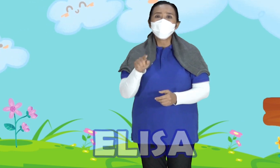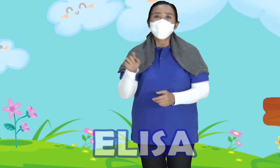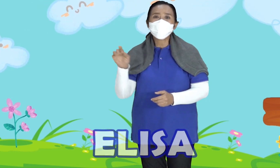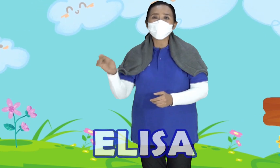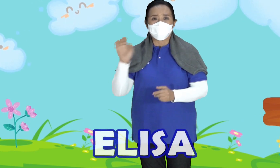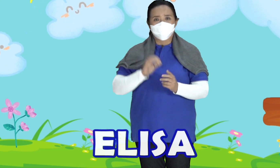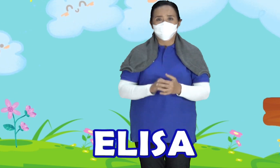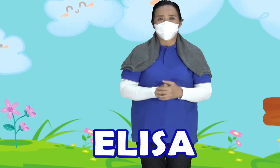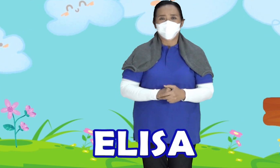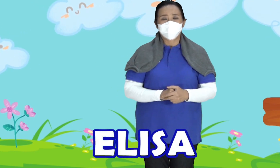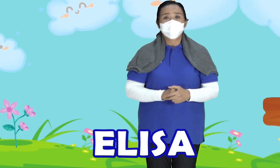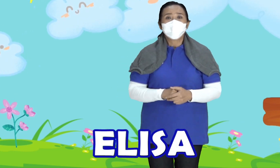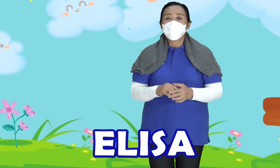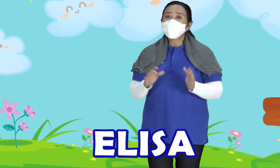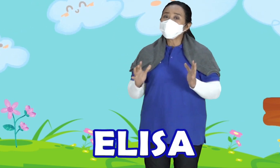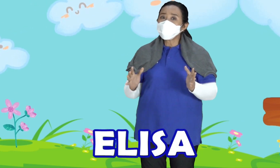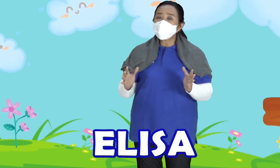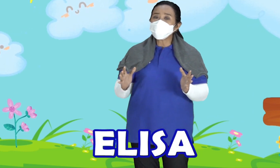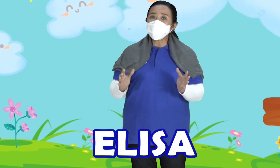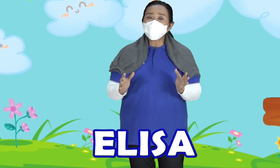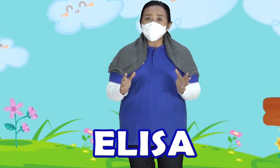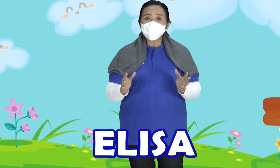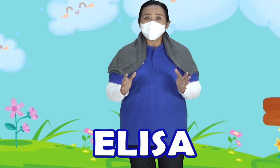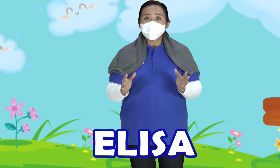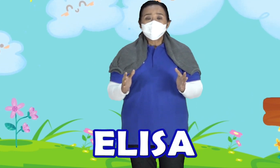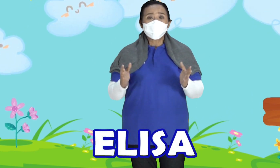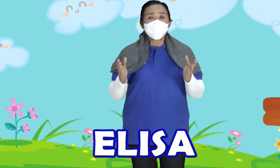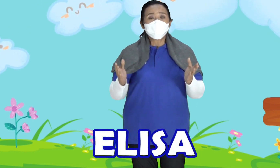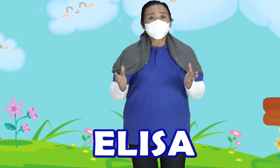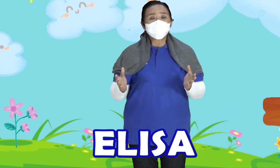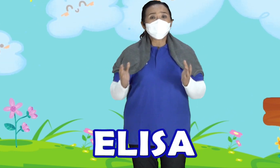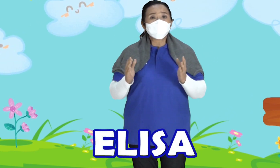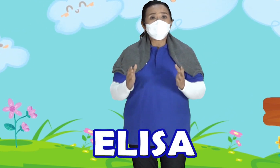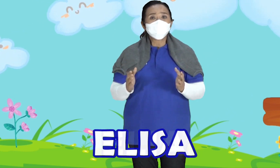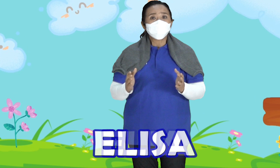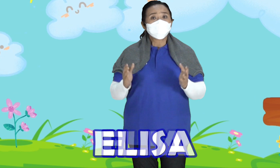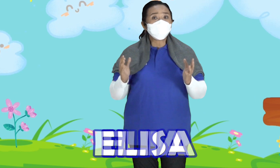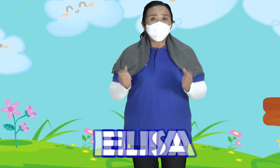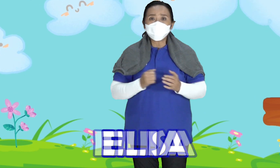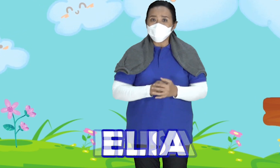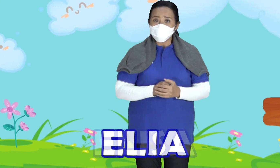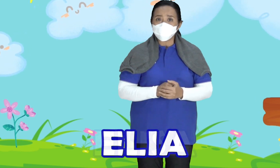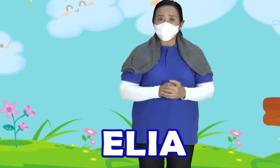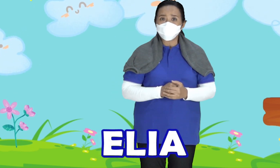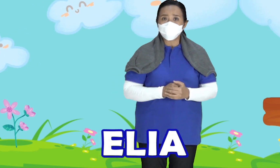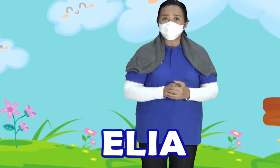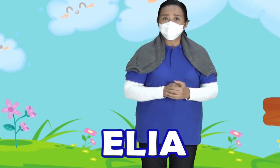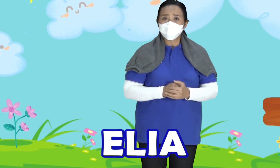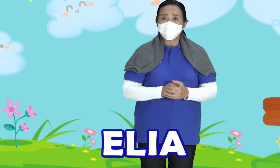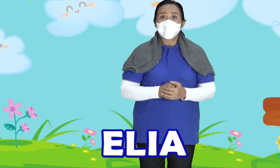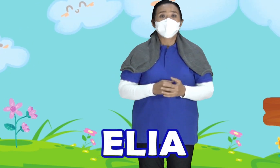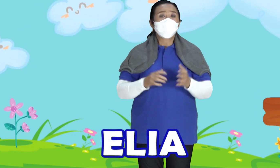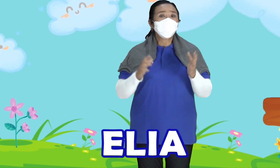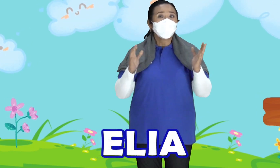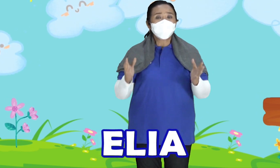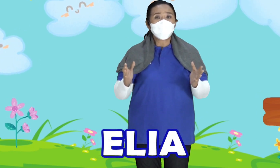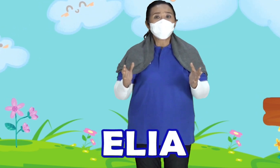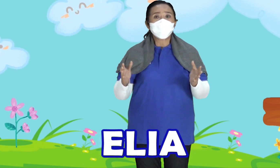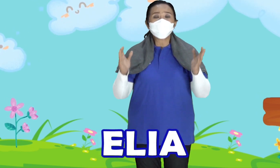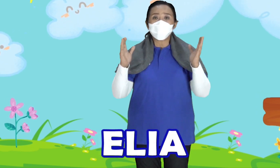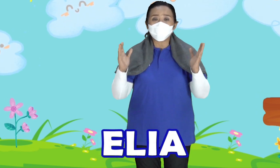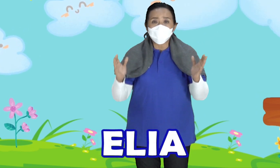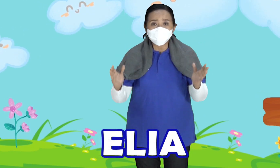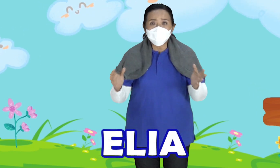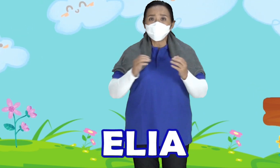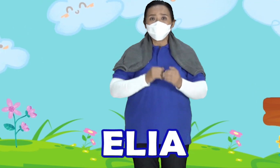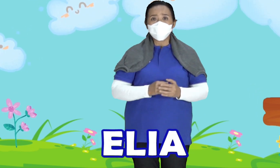Elisa Ada kata masih ingat Cerita tentang Nabi Elia Nabi Elia